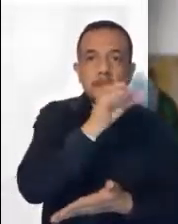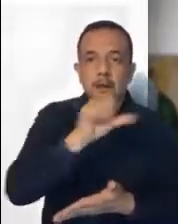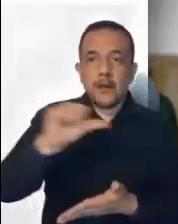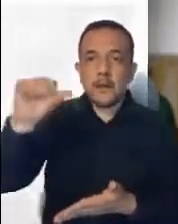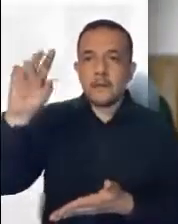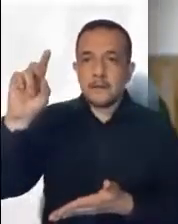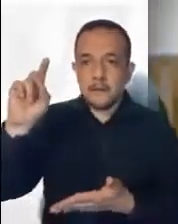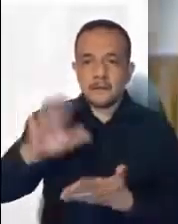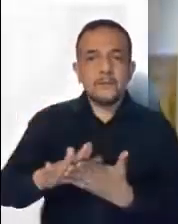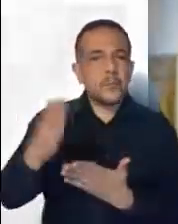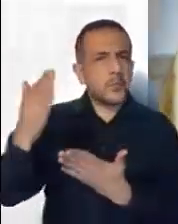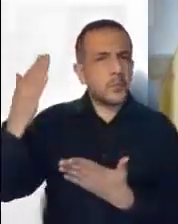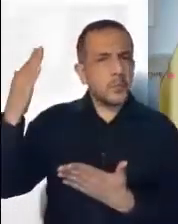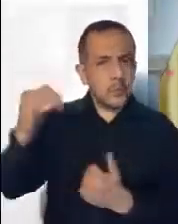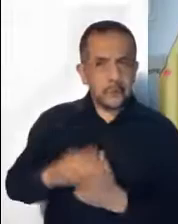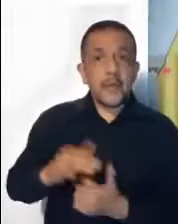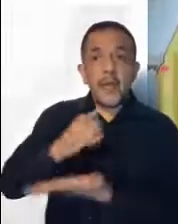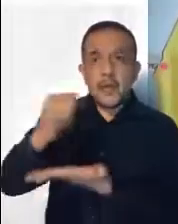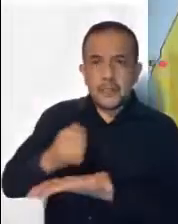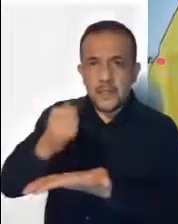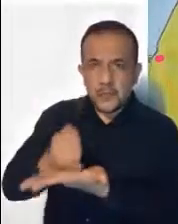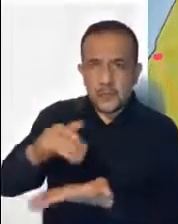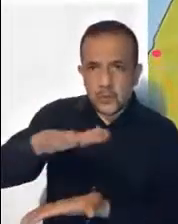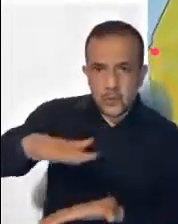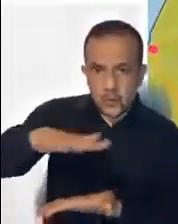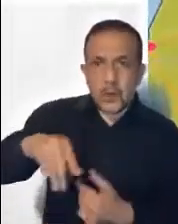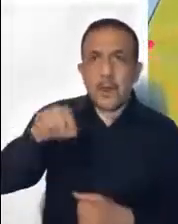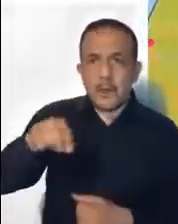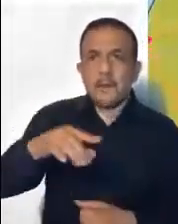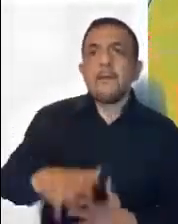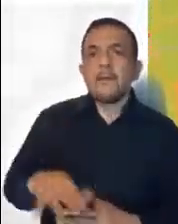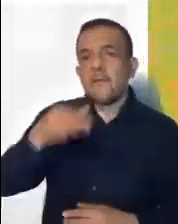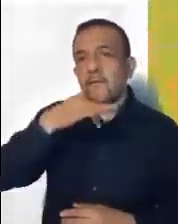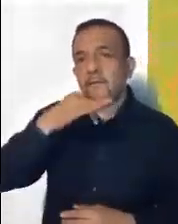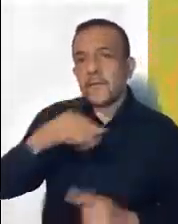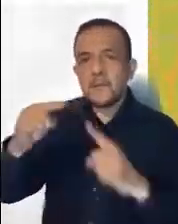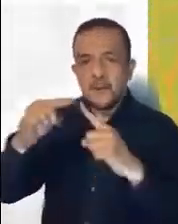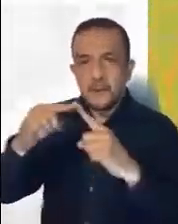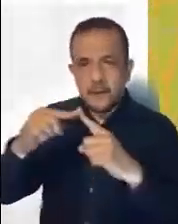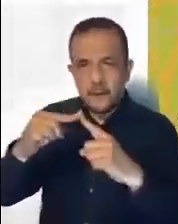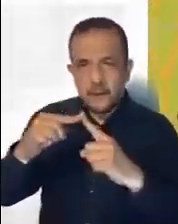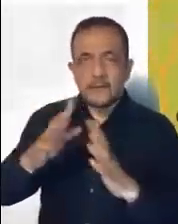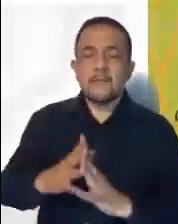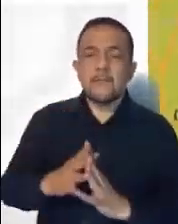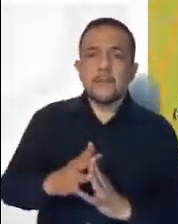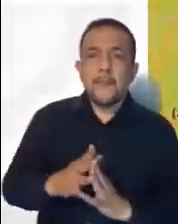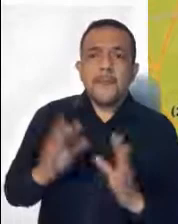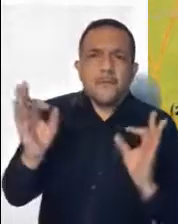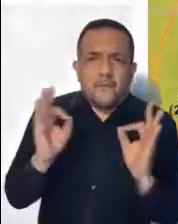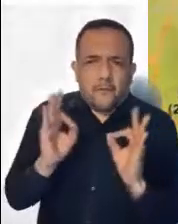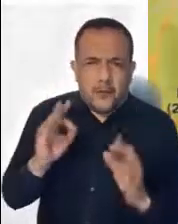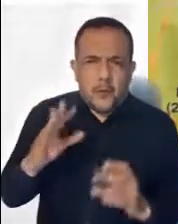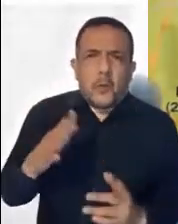al 30. Por aquellos días se celebraba en Jerusalén la fiesta de la dedicación del templo. Era